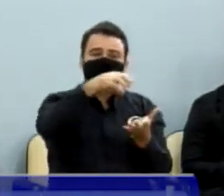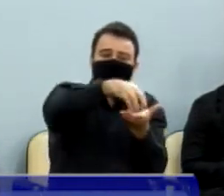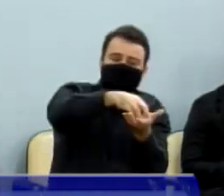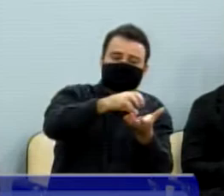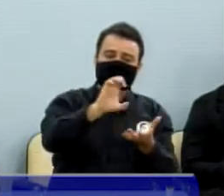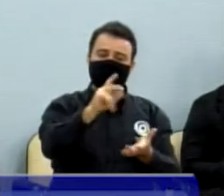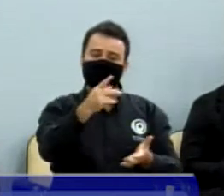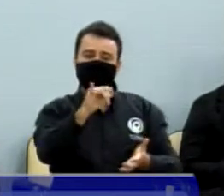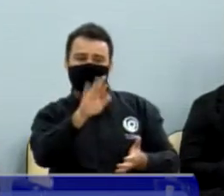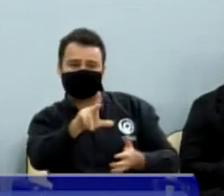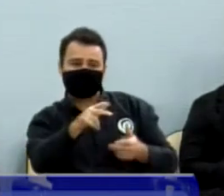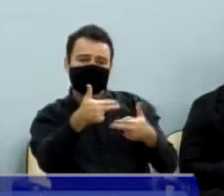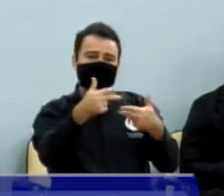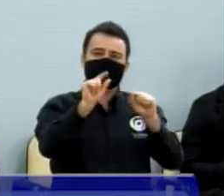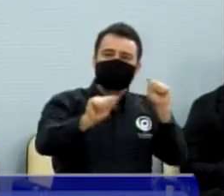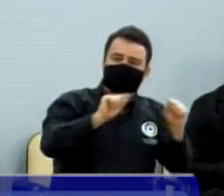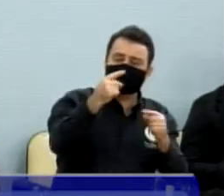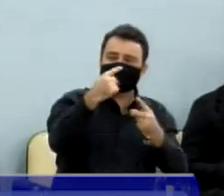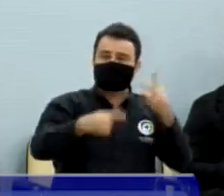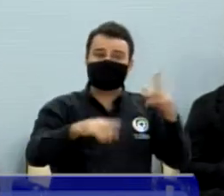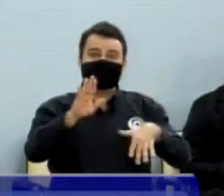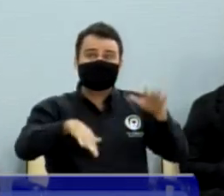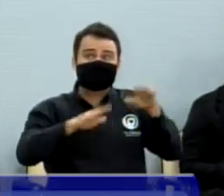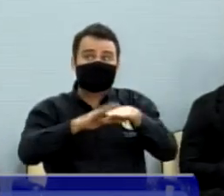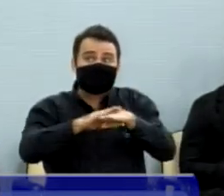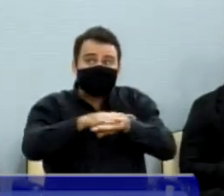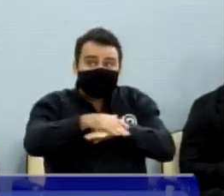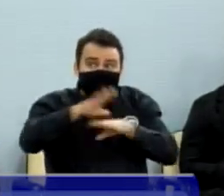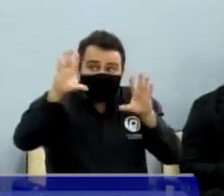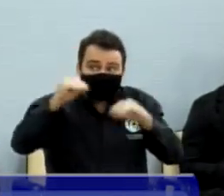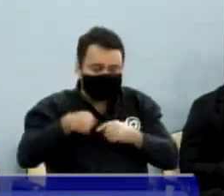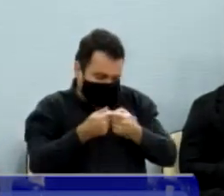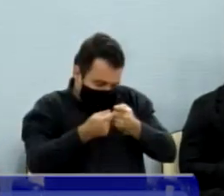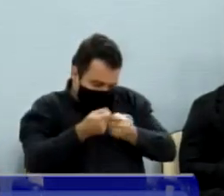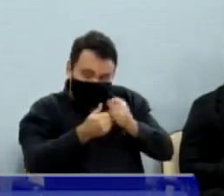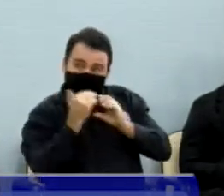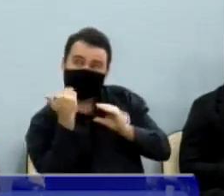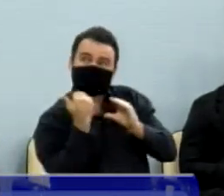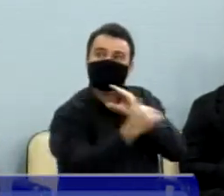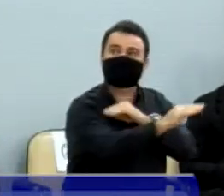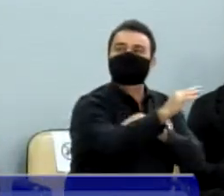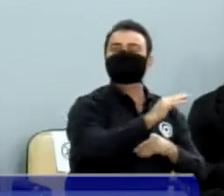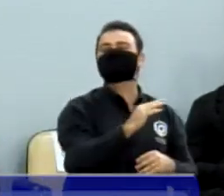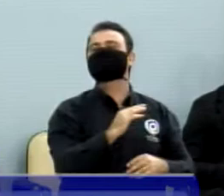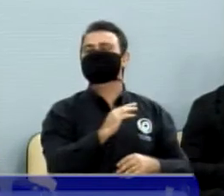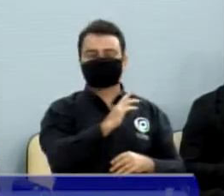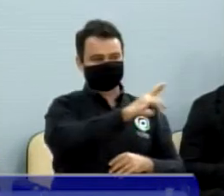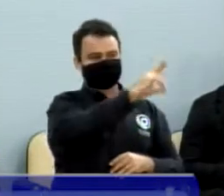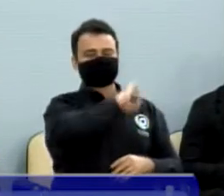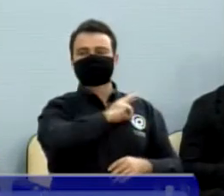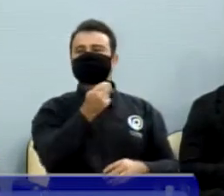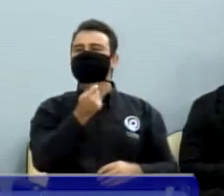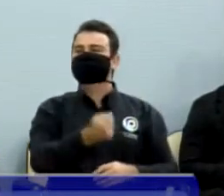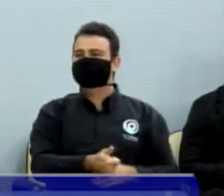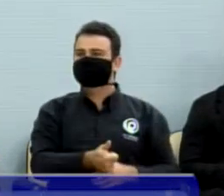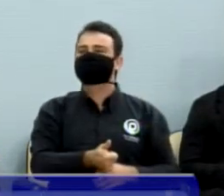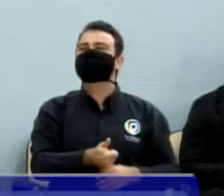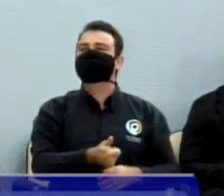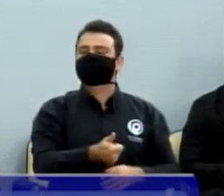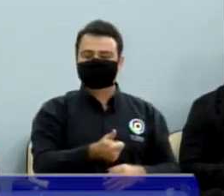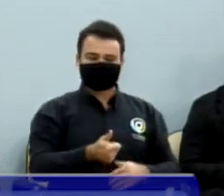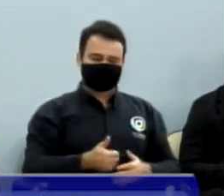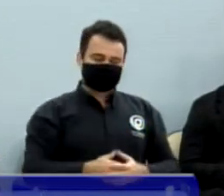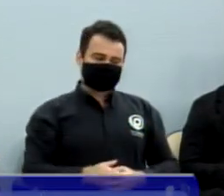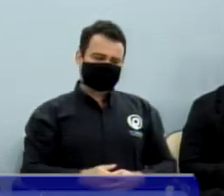vezes tarde da noite eu mando mensagem, ele responde, Renato, já estou mandando alguém lá e tal, e como eu falei, nem sempre o problema é